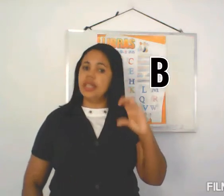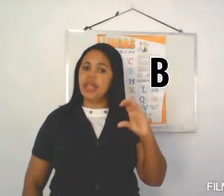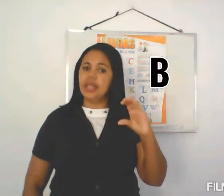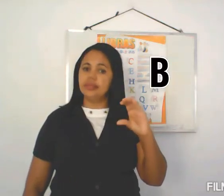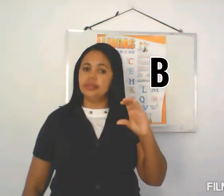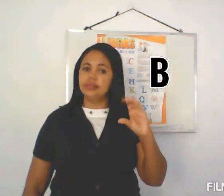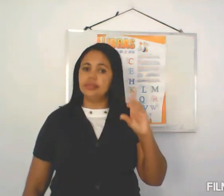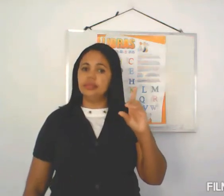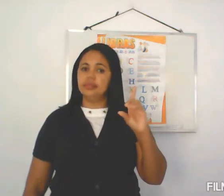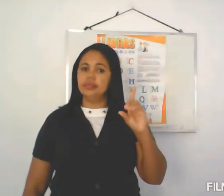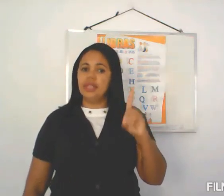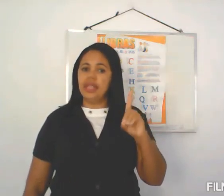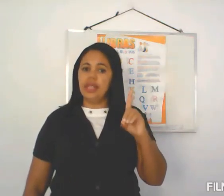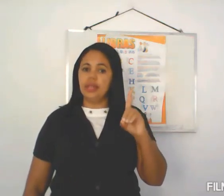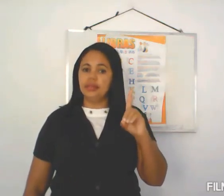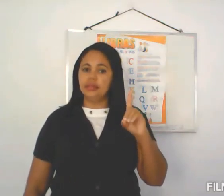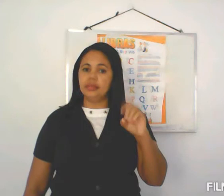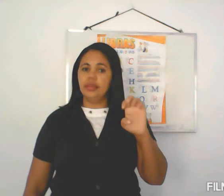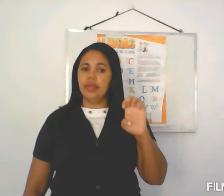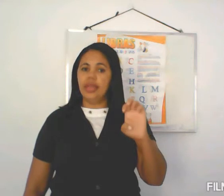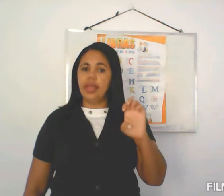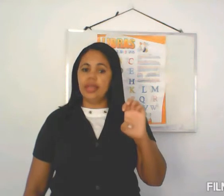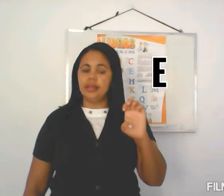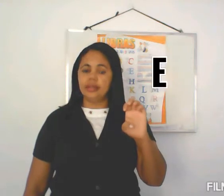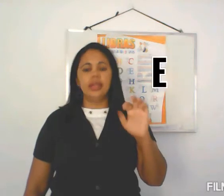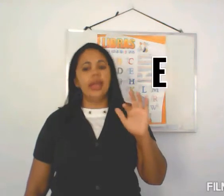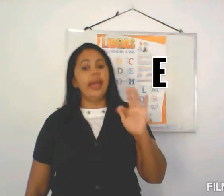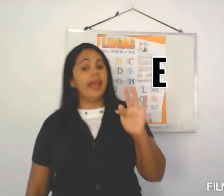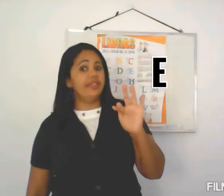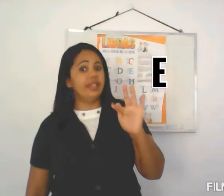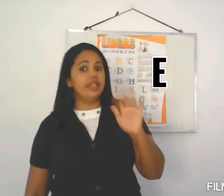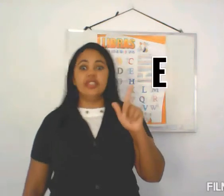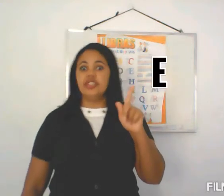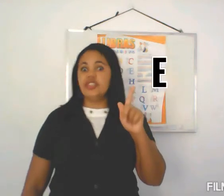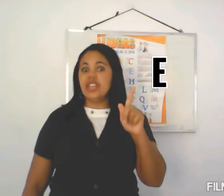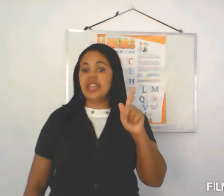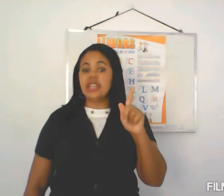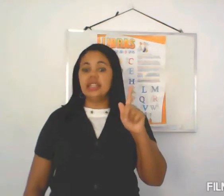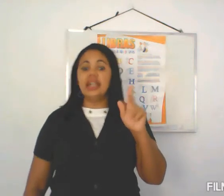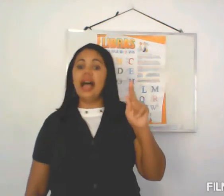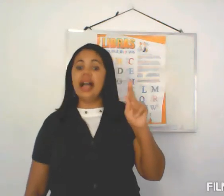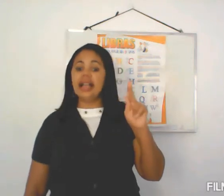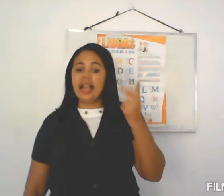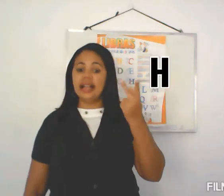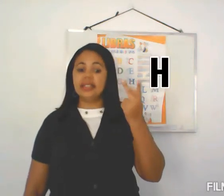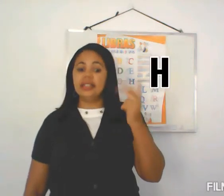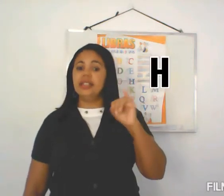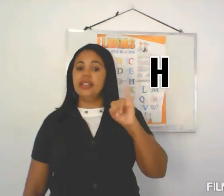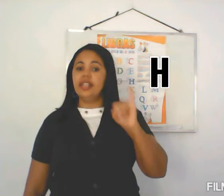D E F G H I